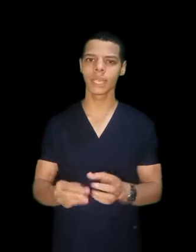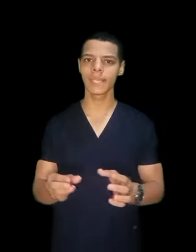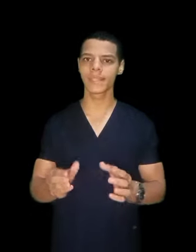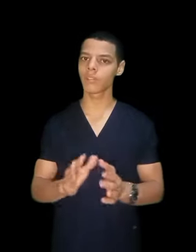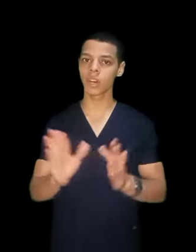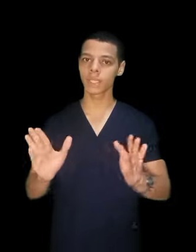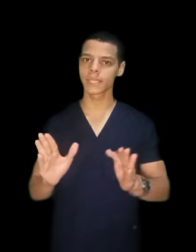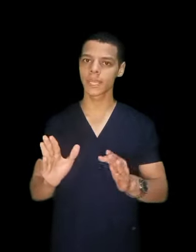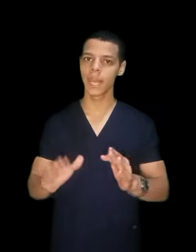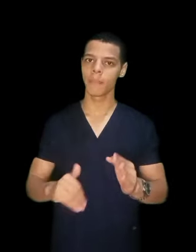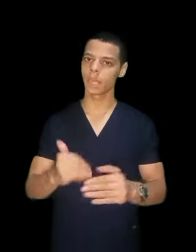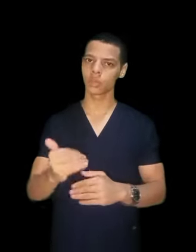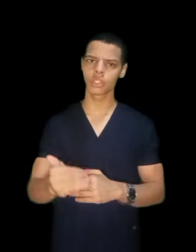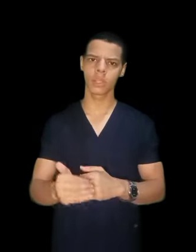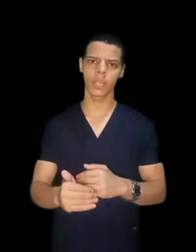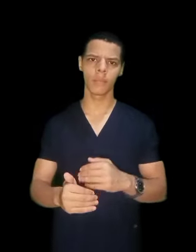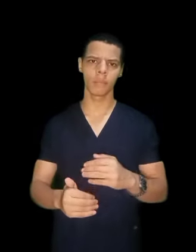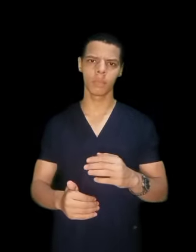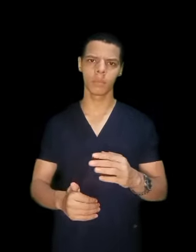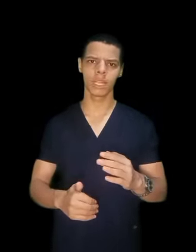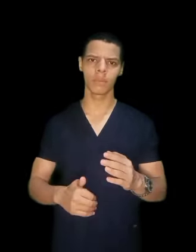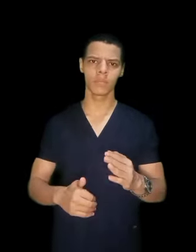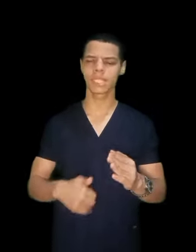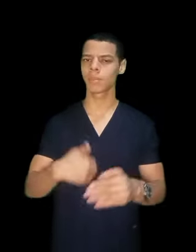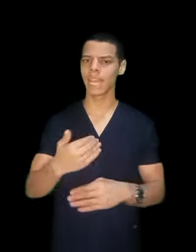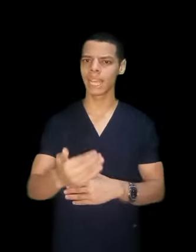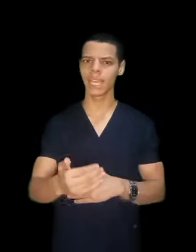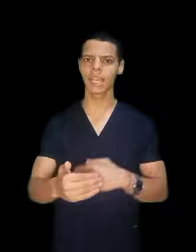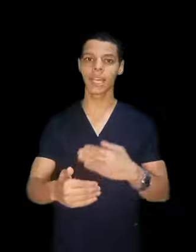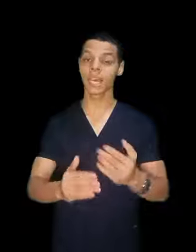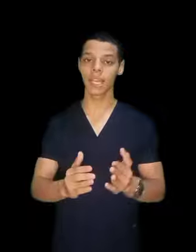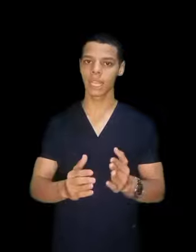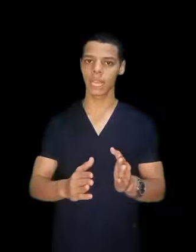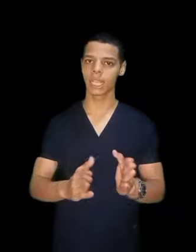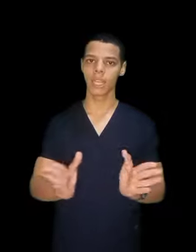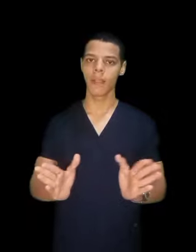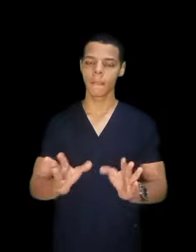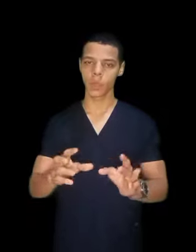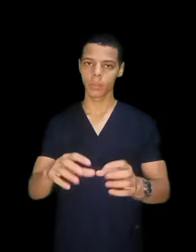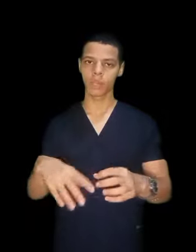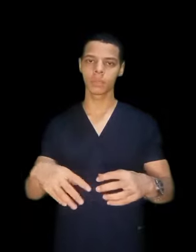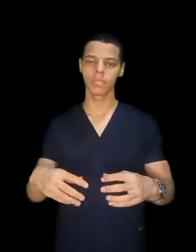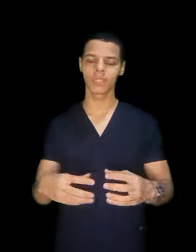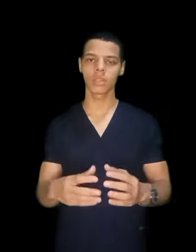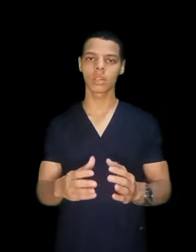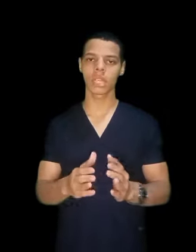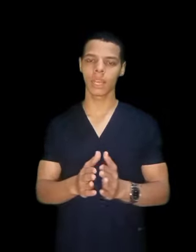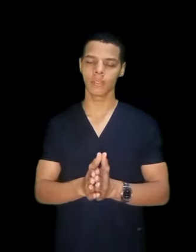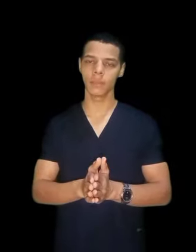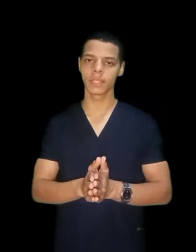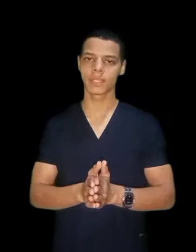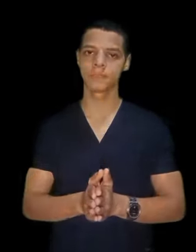والجيزة فقط ما ياخدش من اسماعيلية، لا يعني هو بياخد من نطاق اللي فيه بس